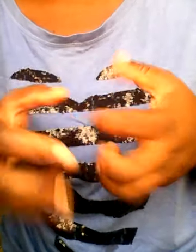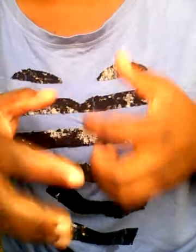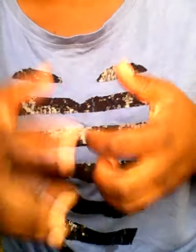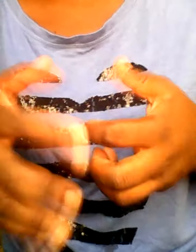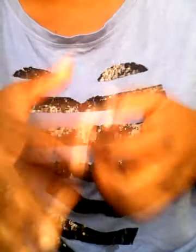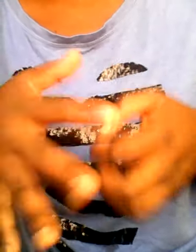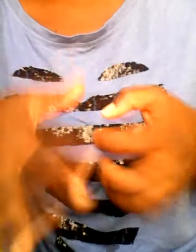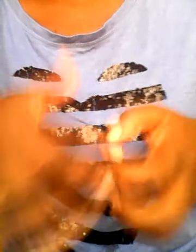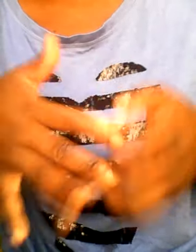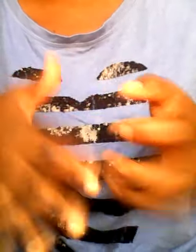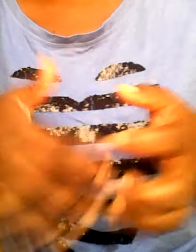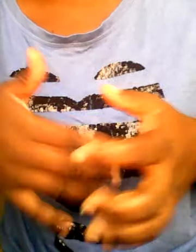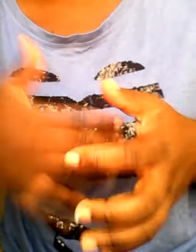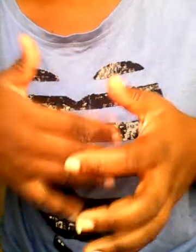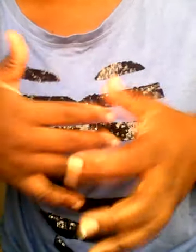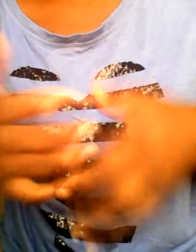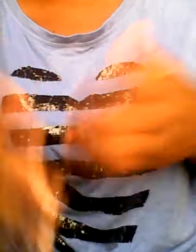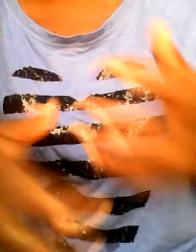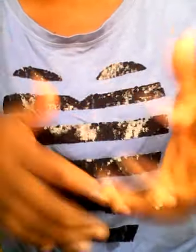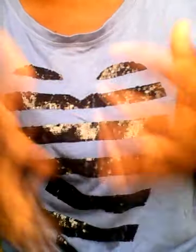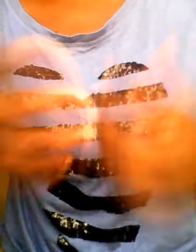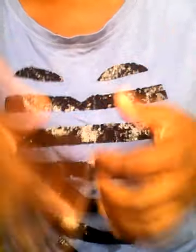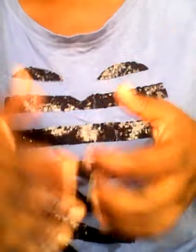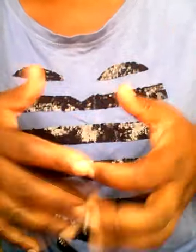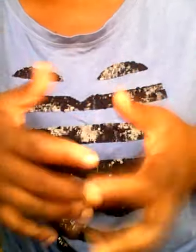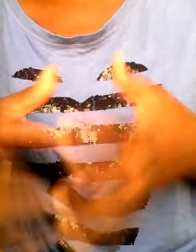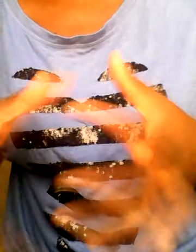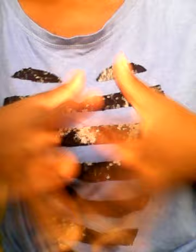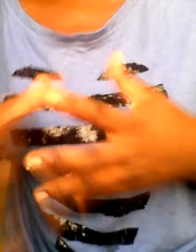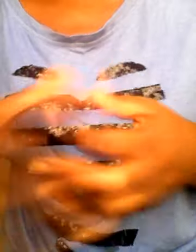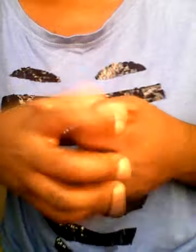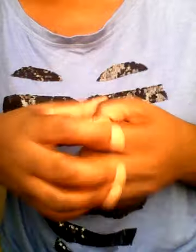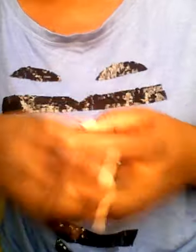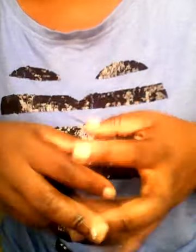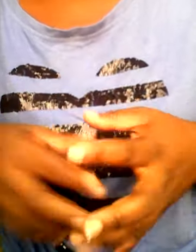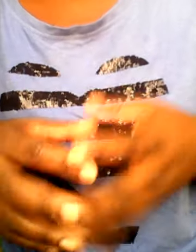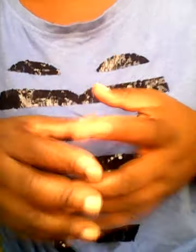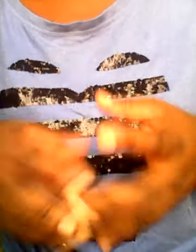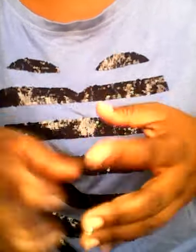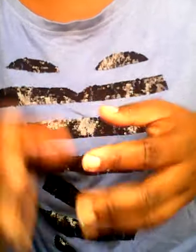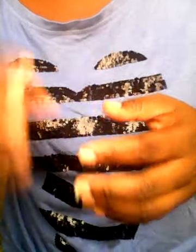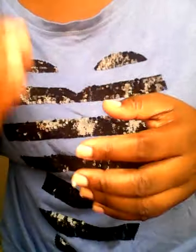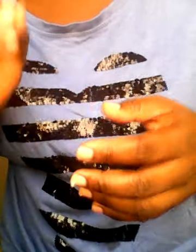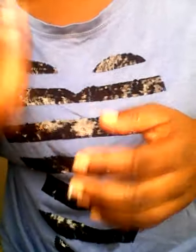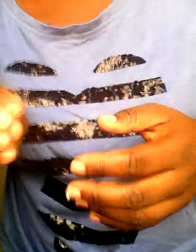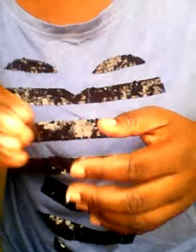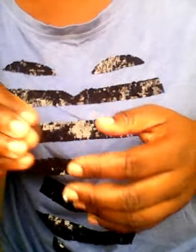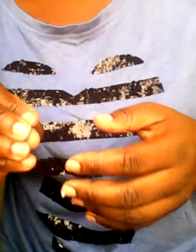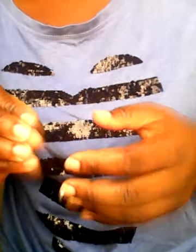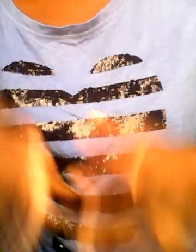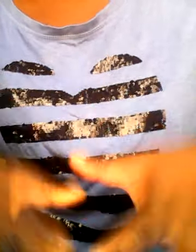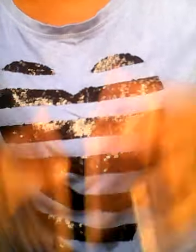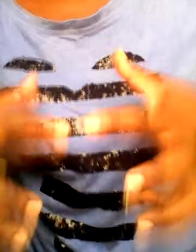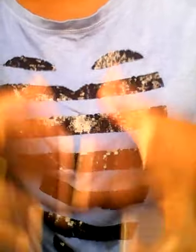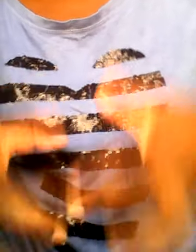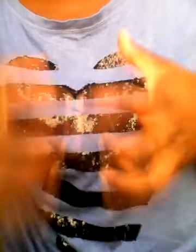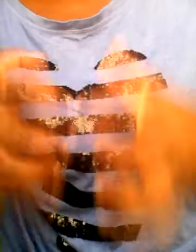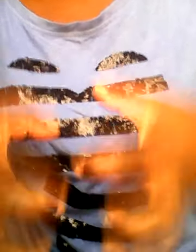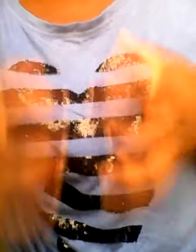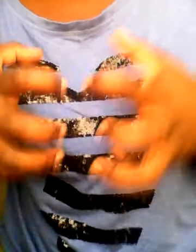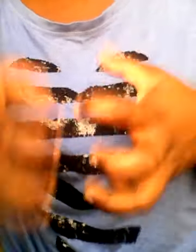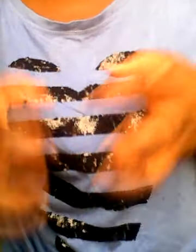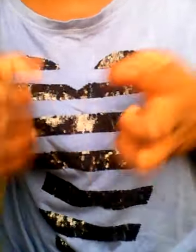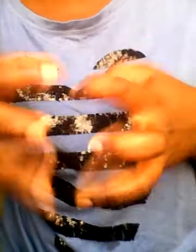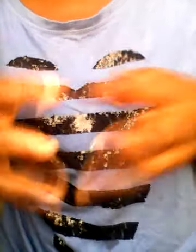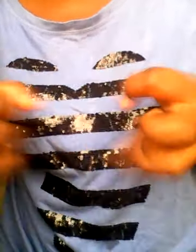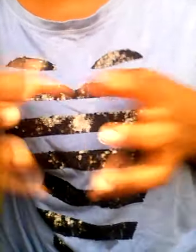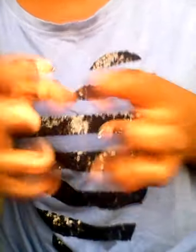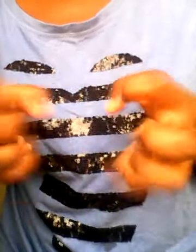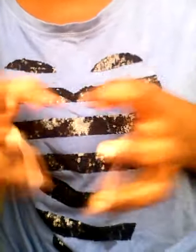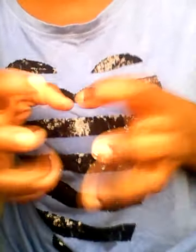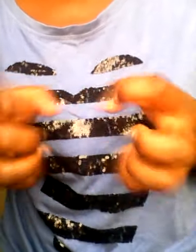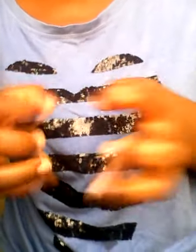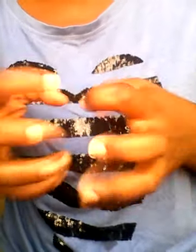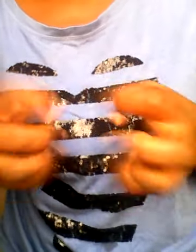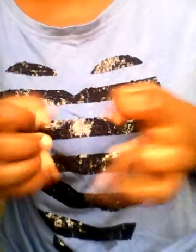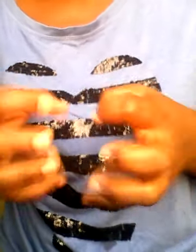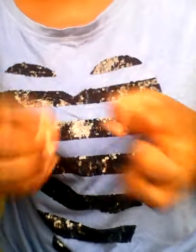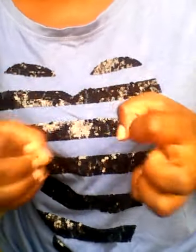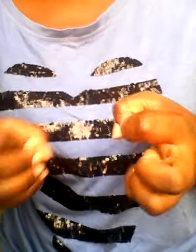après après après s'être essuie avec la serviette là cinq minutes après tout le corps démange ça gratte ça gratte ça